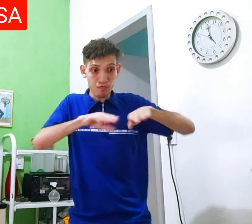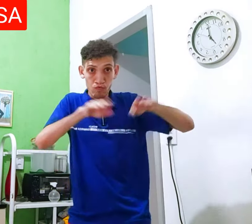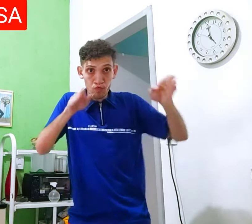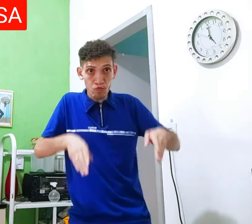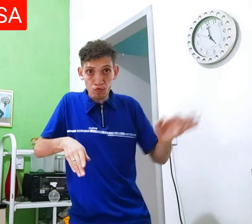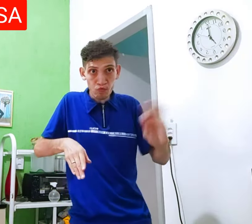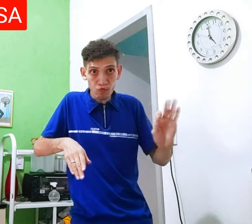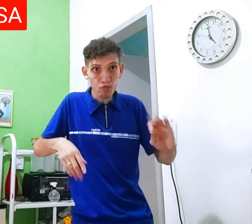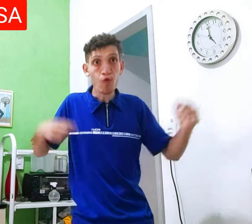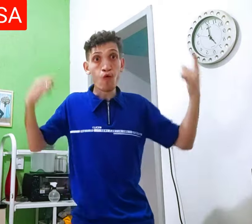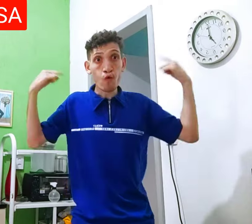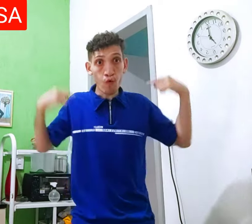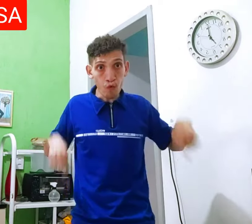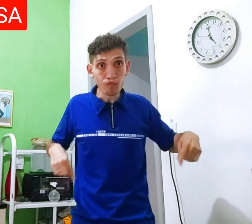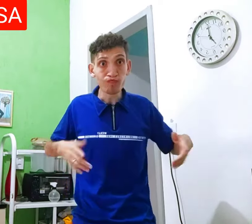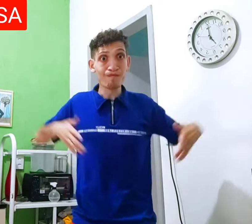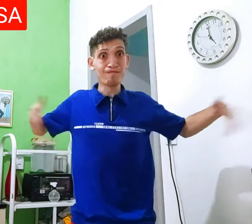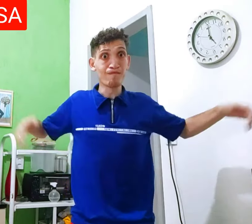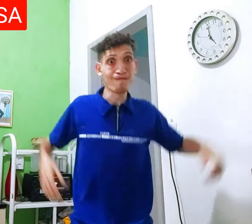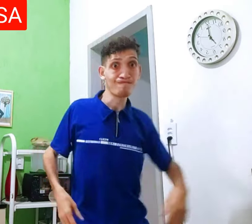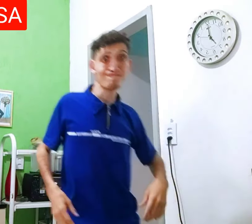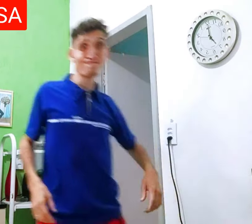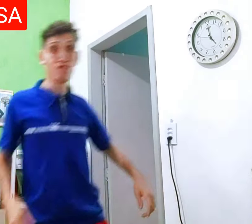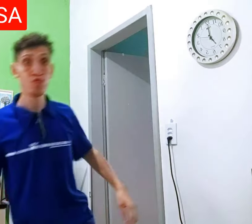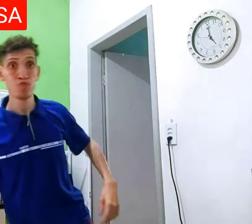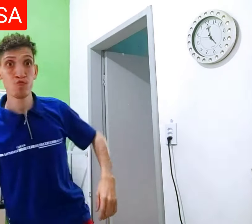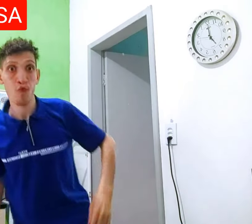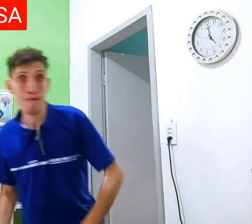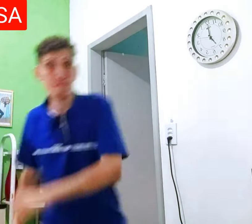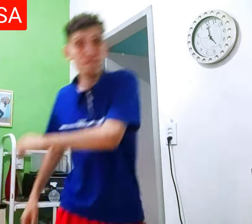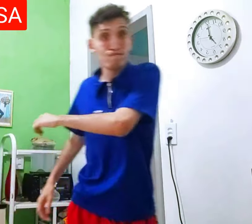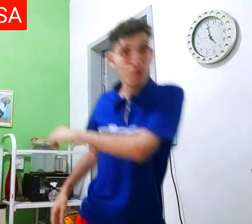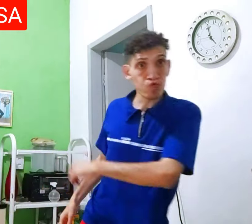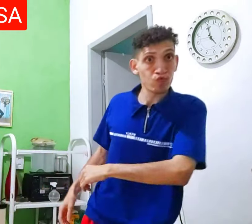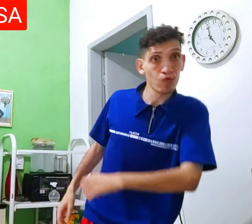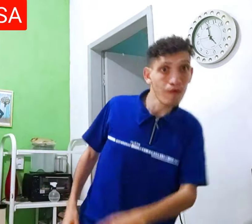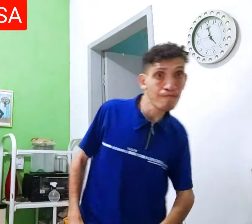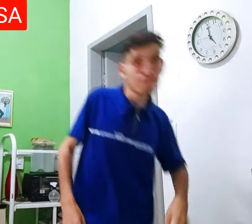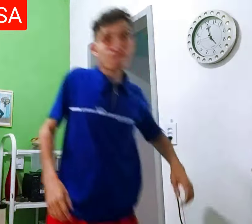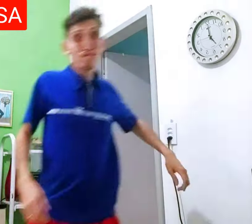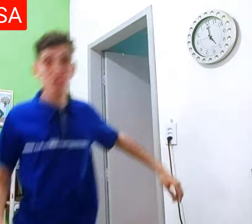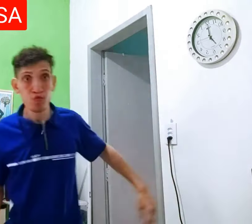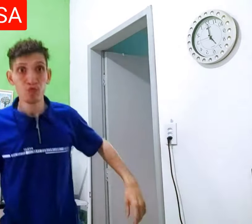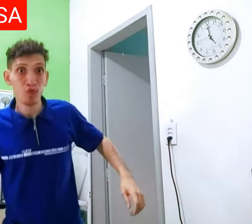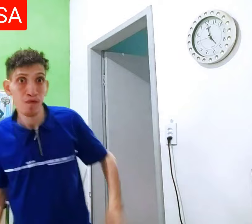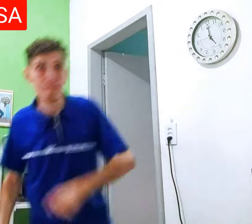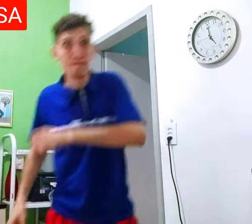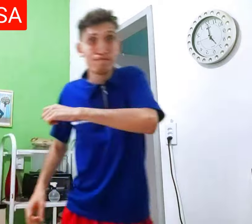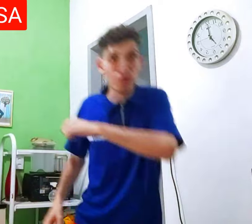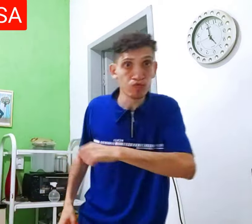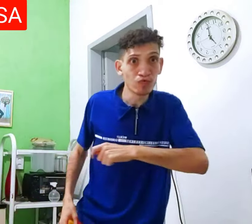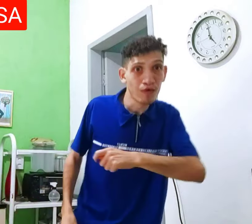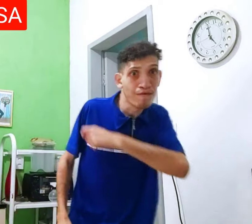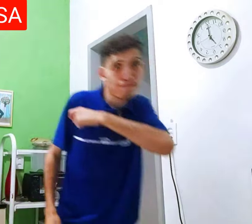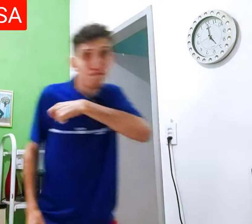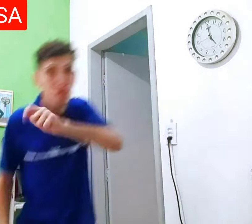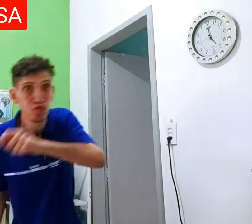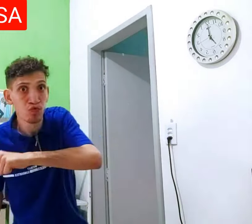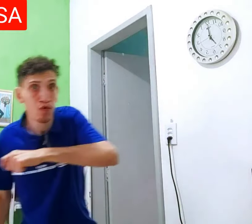te mostrei aqui. O que não era de mesa, era de corpo. Aí o corpo movimenta para um lado e para o outro. Enquanto o